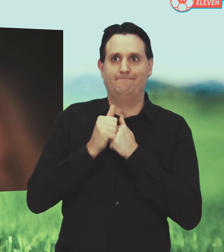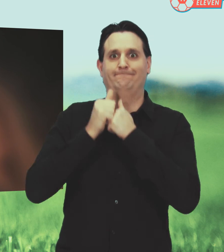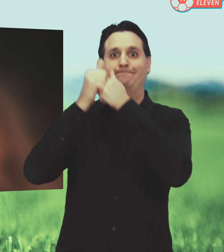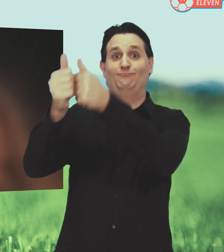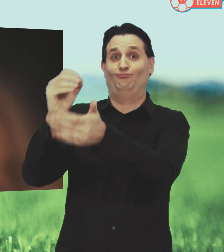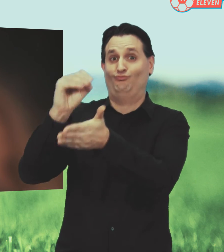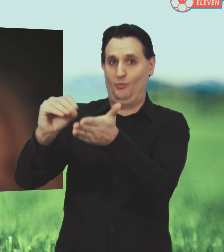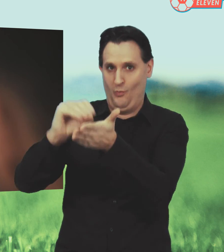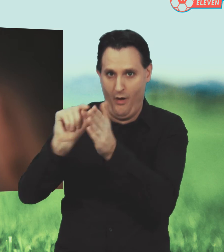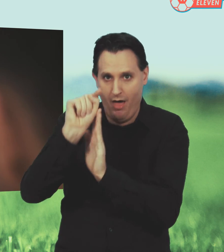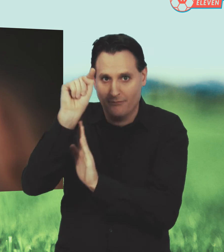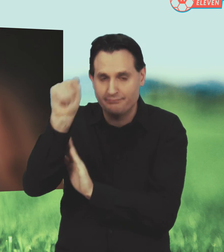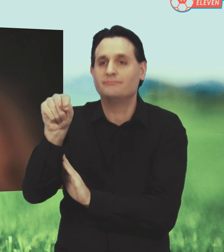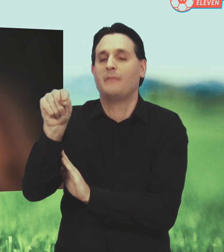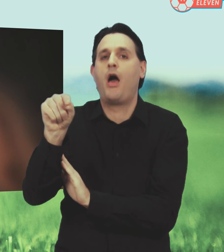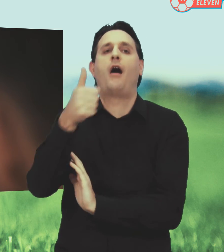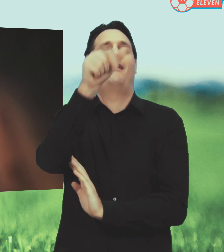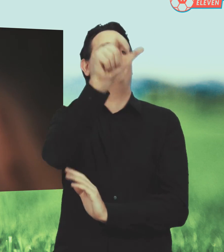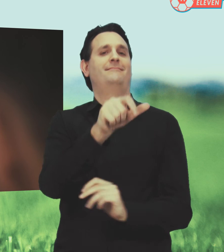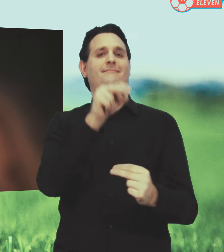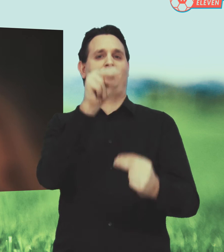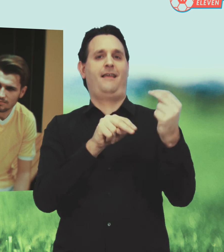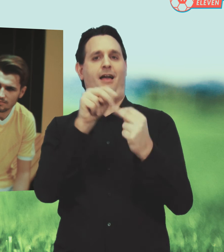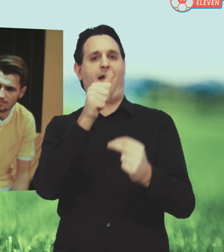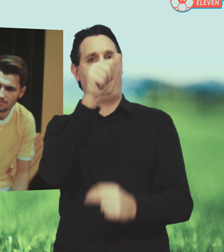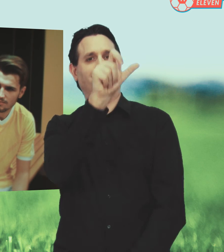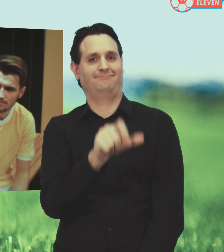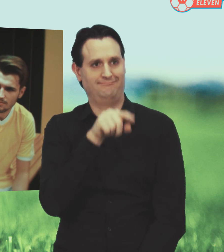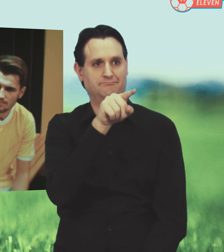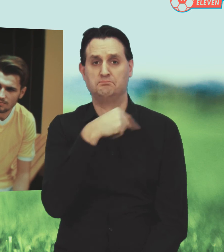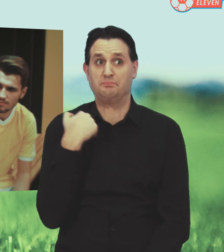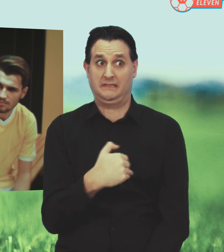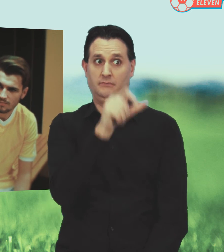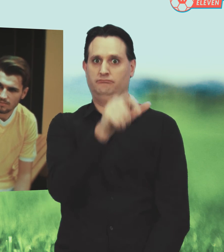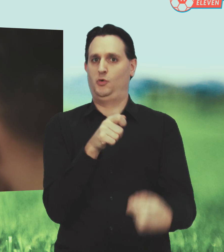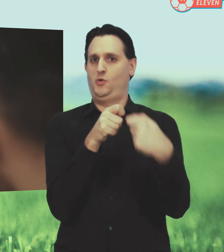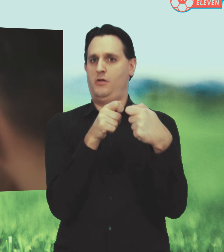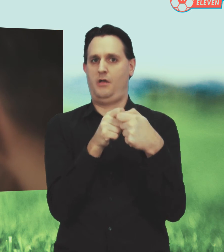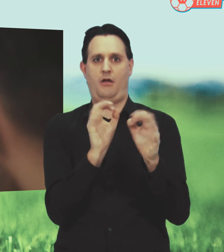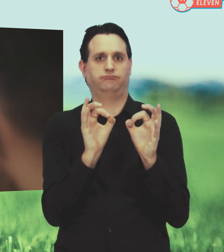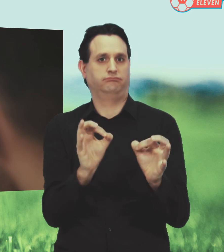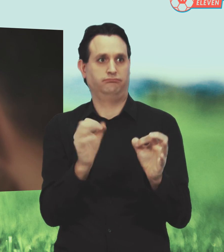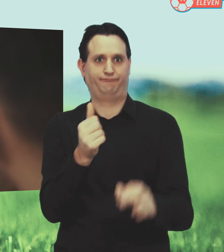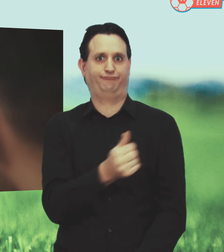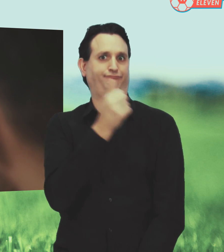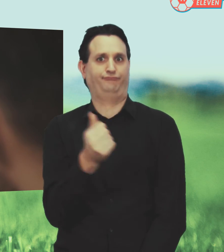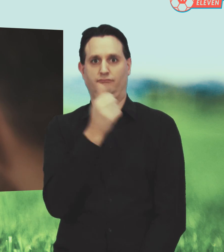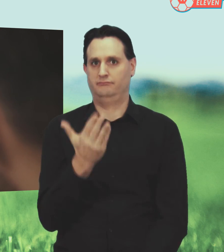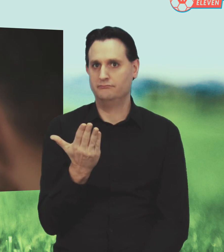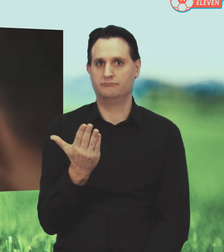mit meinem Bruder, meinem Großen, in die Schule gegangen. Da habe ich auch jemanden kennengelernt. Mit dem habe ich heute noch Kontakt. Der war echt super. Der hat